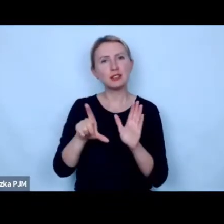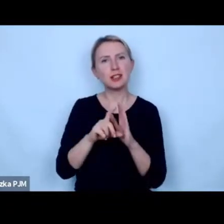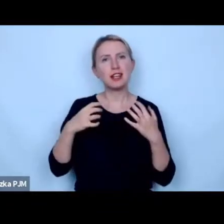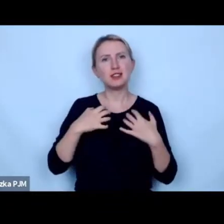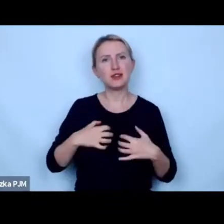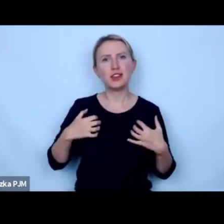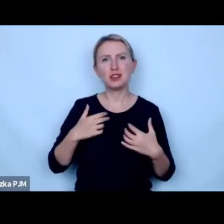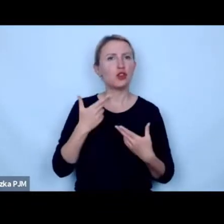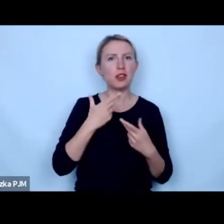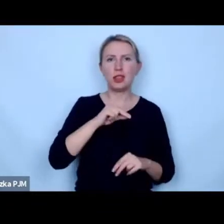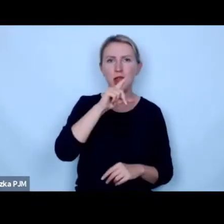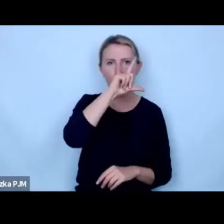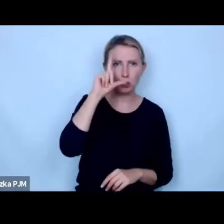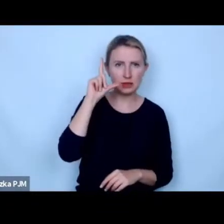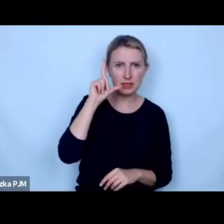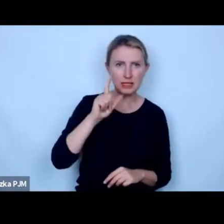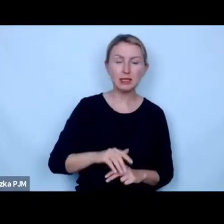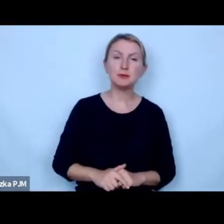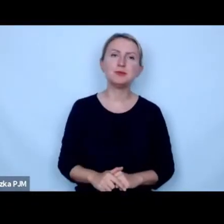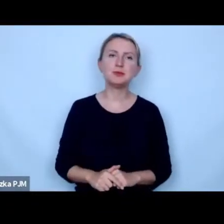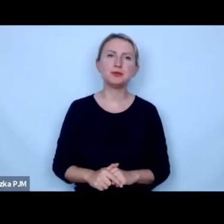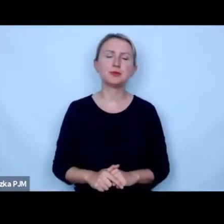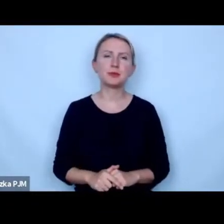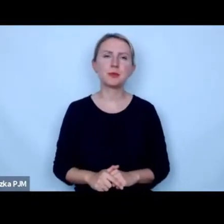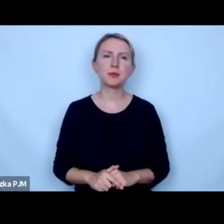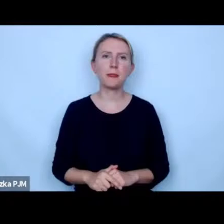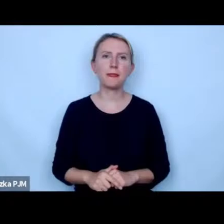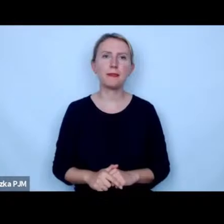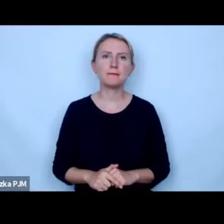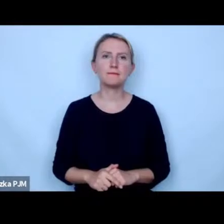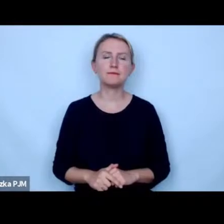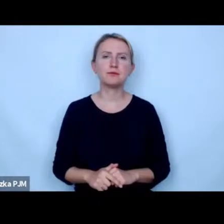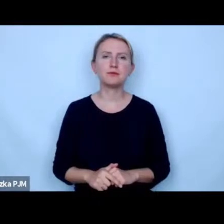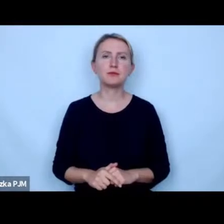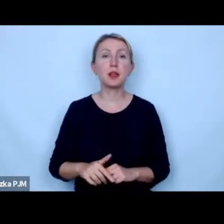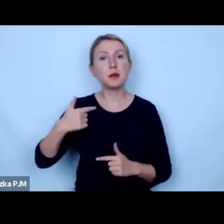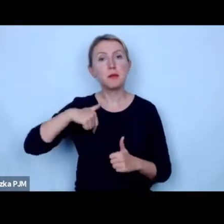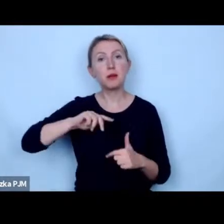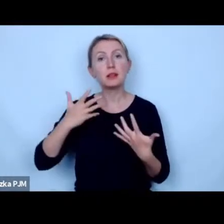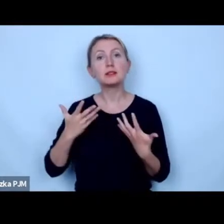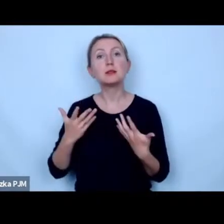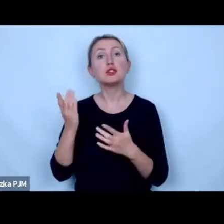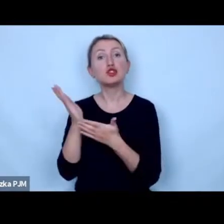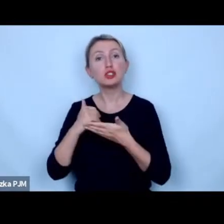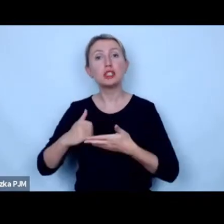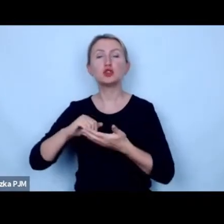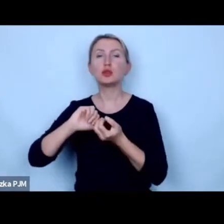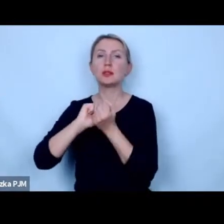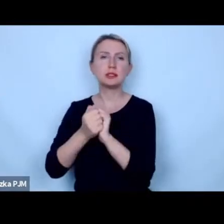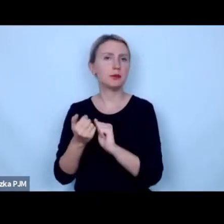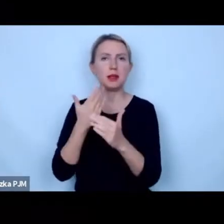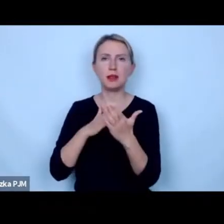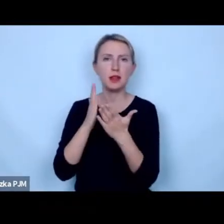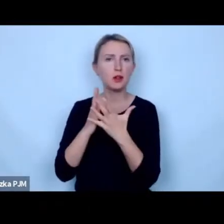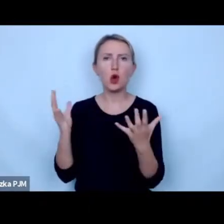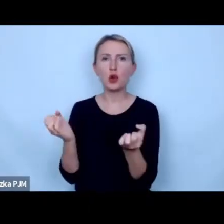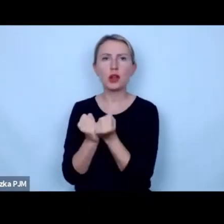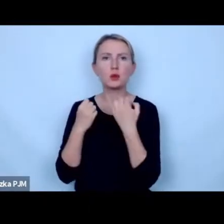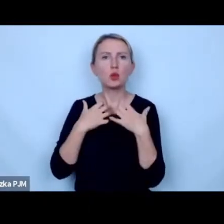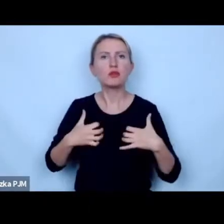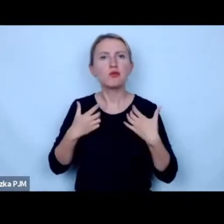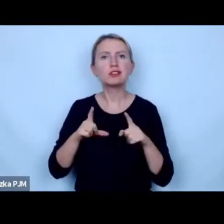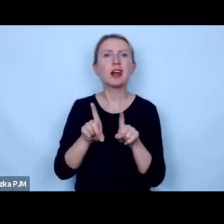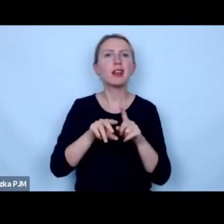pozaludzkich geniutkowo chcę być częścią tych zmian nie tylko ratując zwierzęta lecz